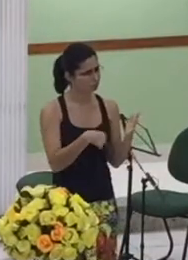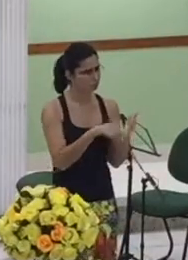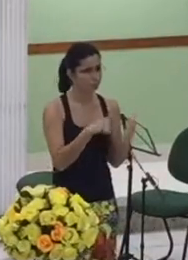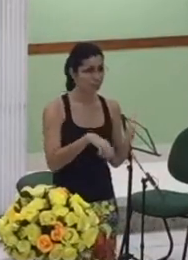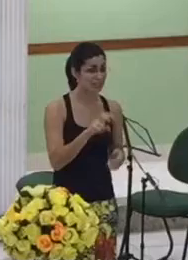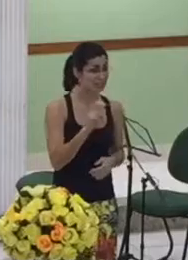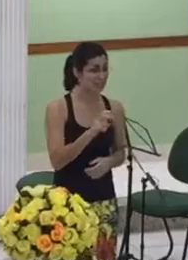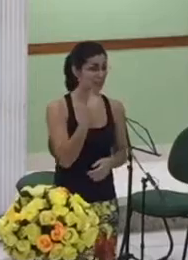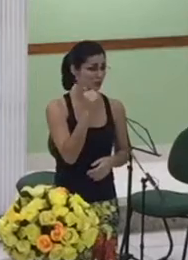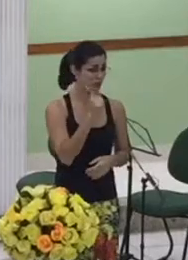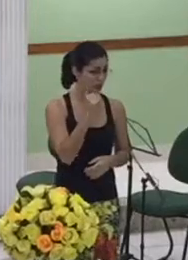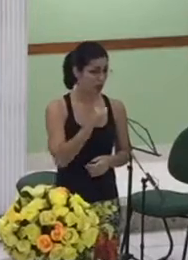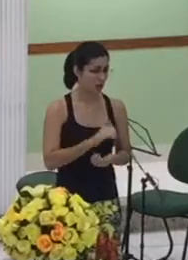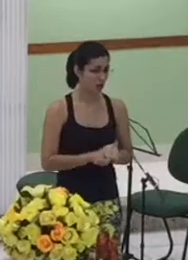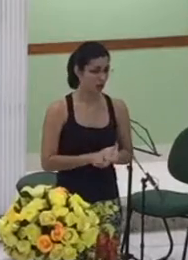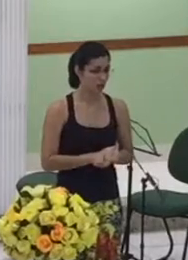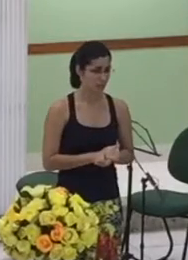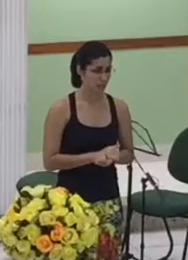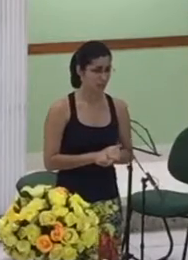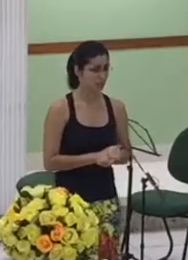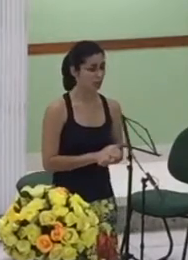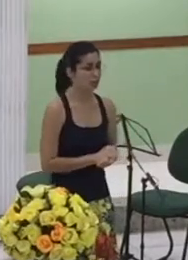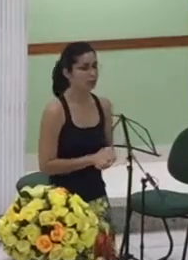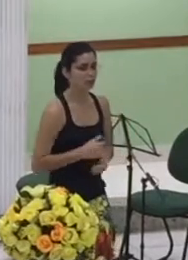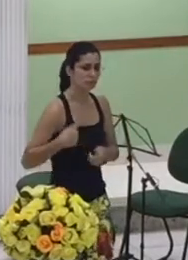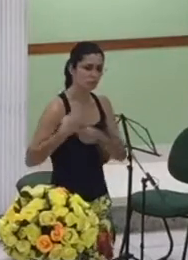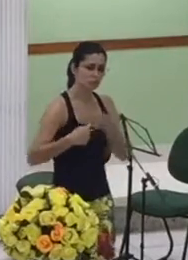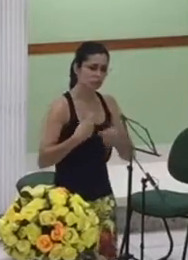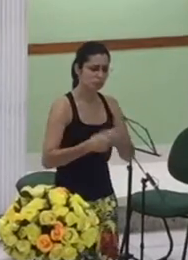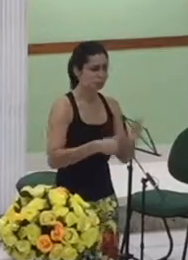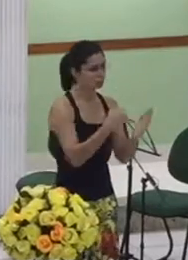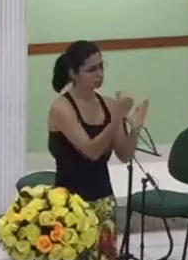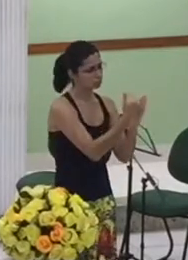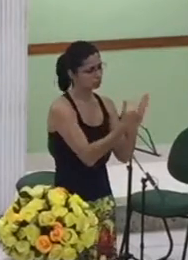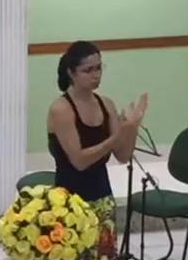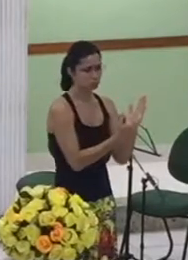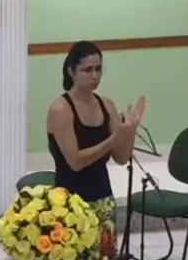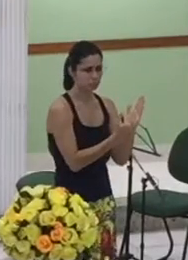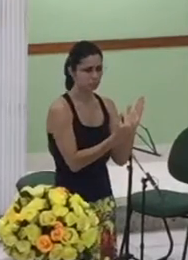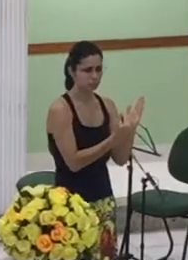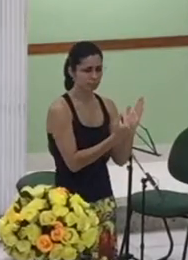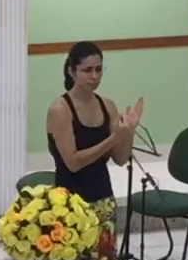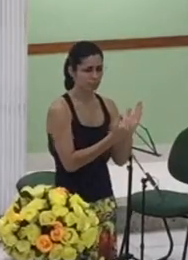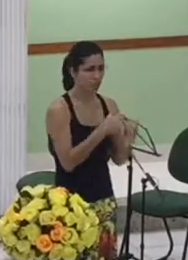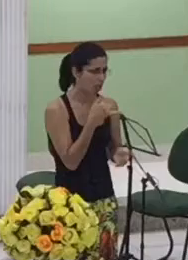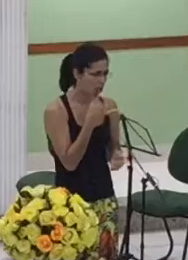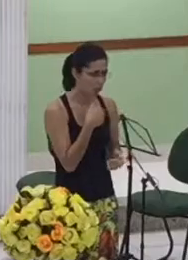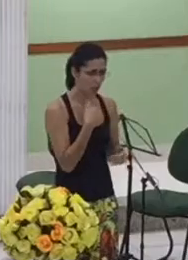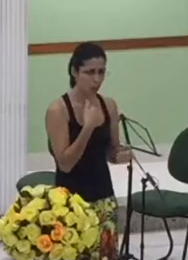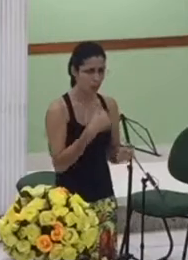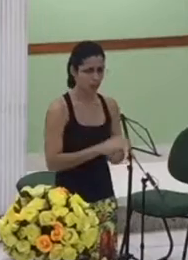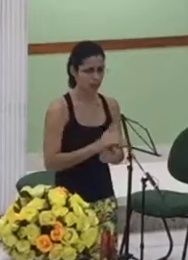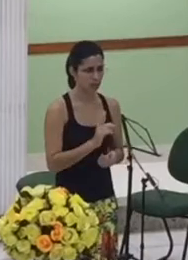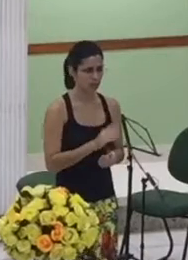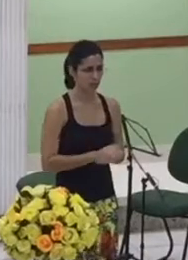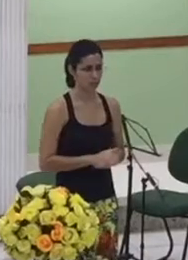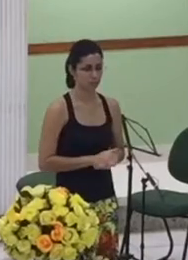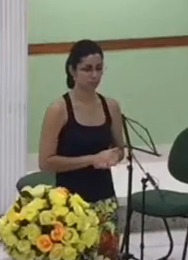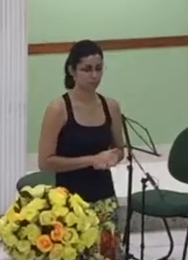ao acaso da genealogia que Mateus escreveu Mateus selecionou muito bem